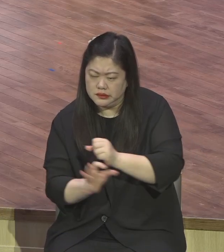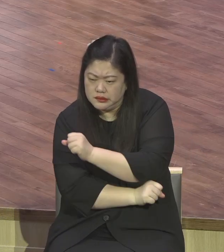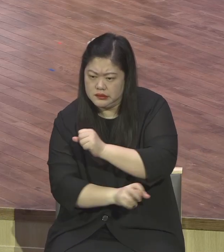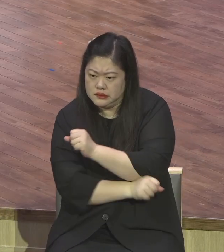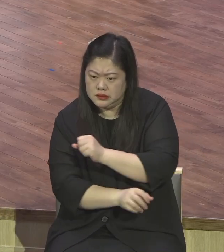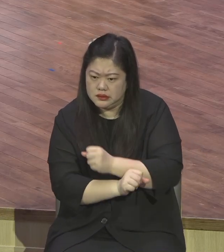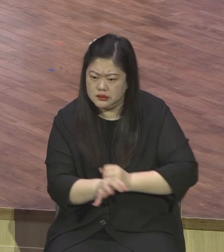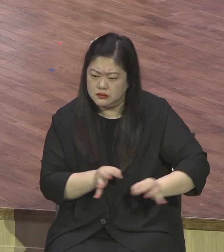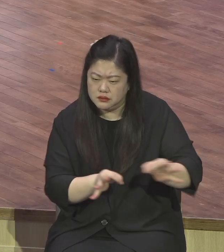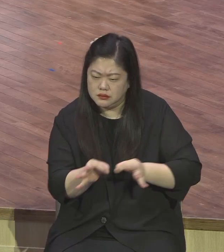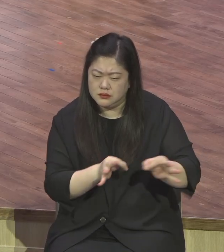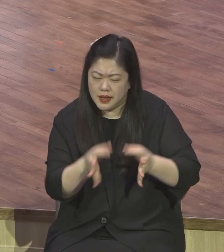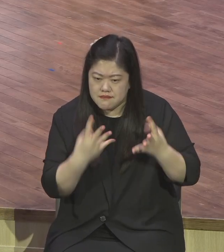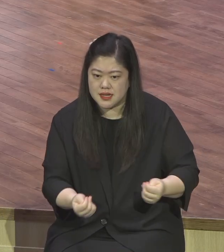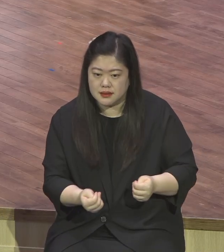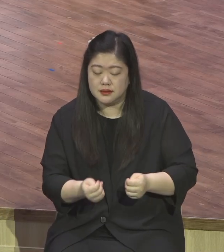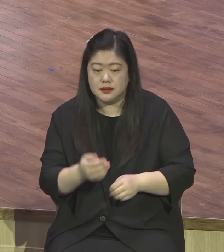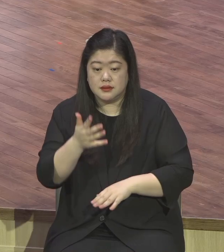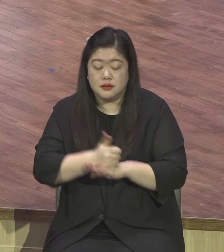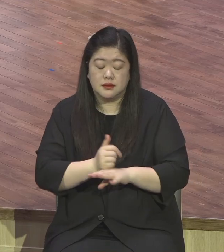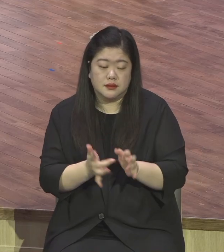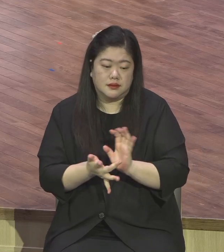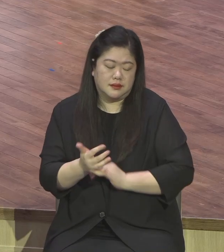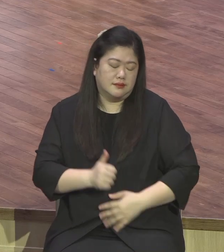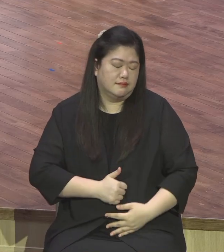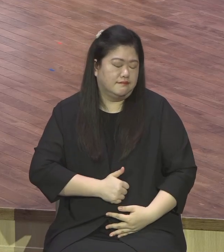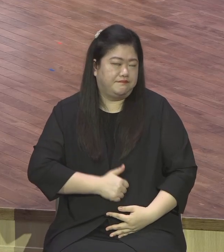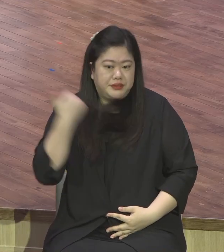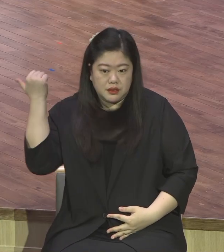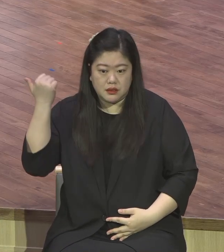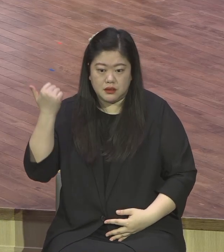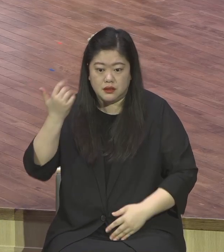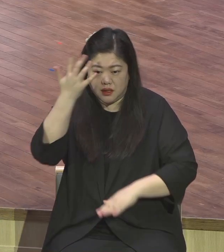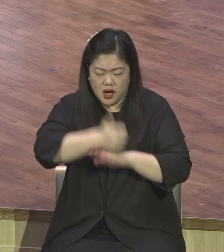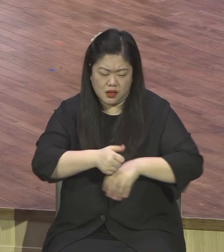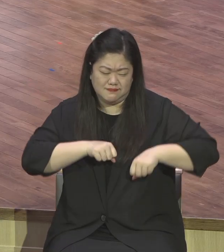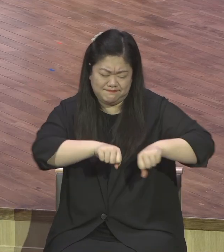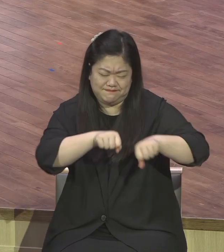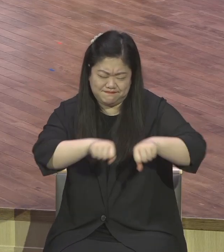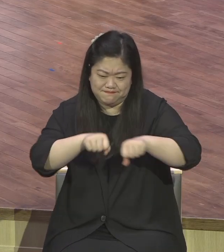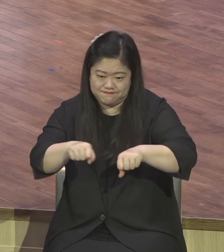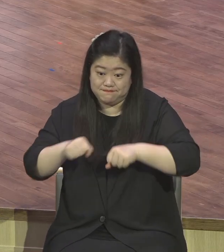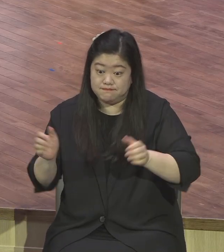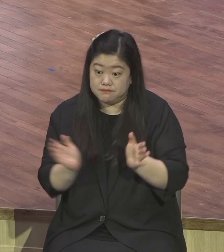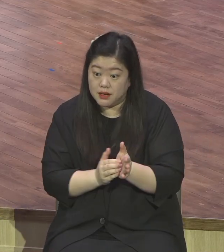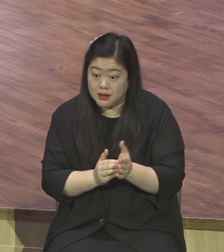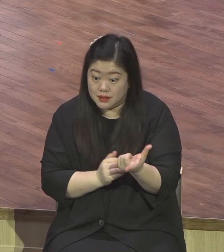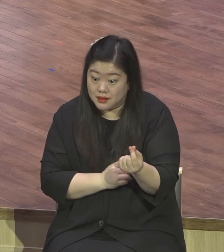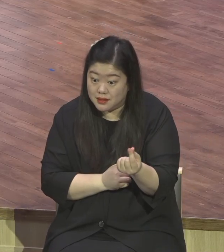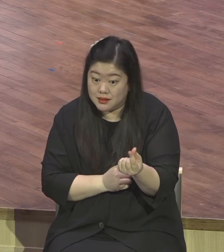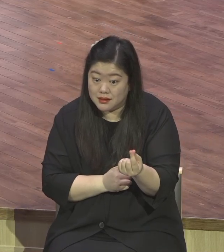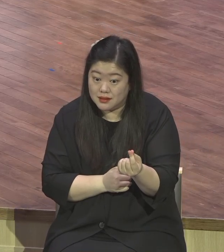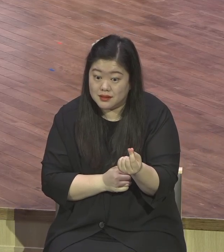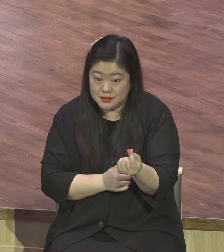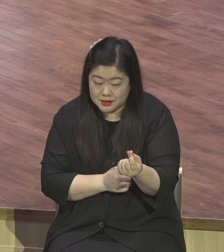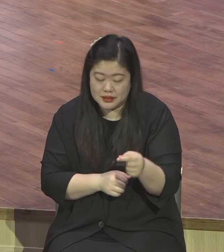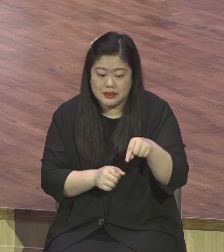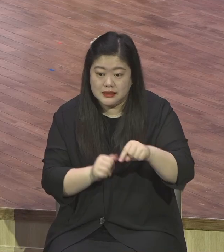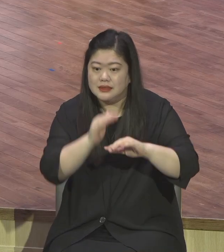온갖 체지로 얼룩진 예루살렘 성전을 보셨다. 이런 상황을 만든